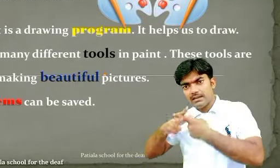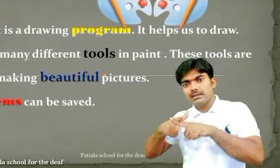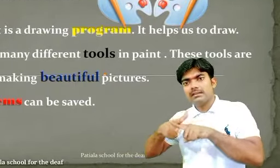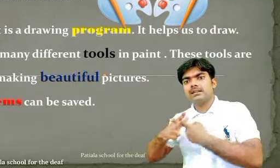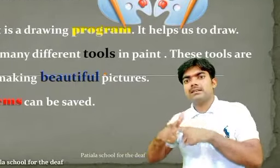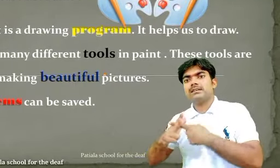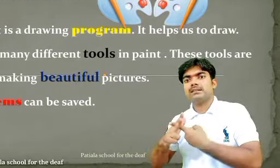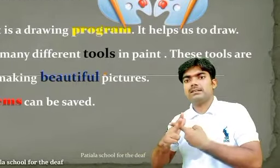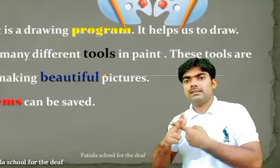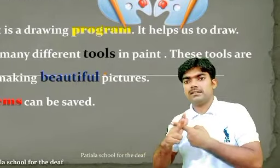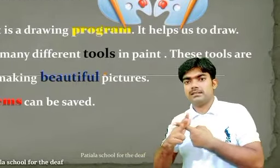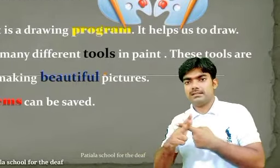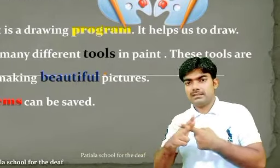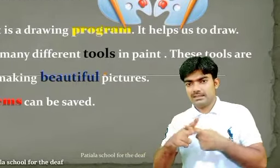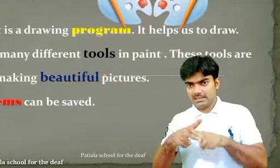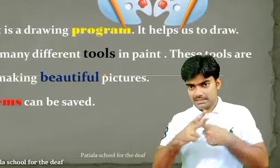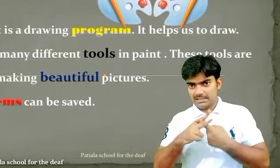Tools Tools